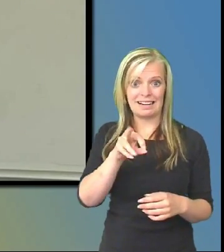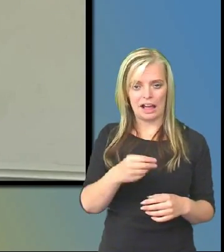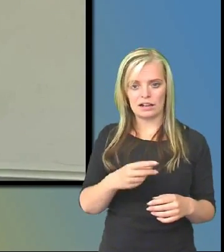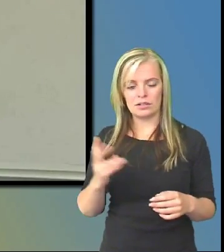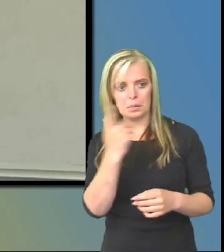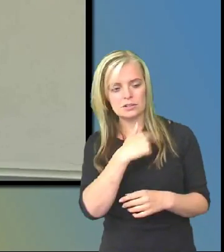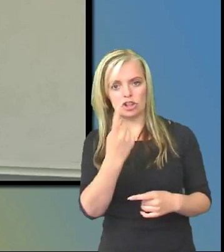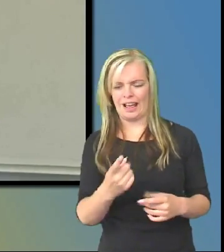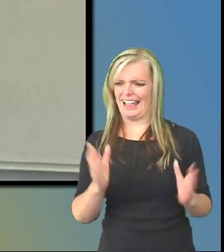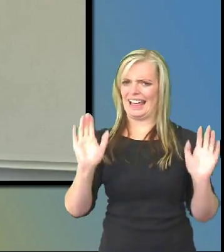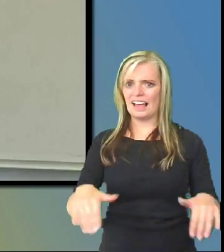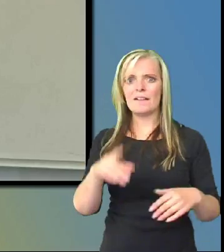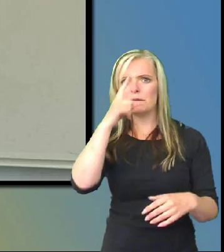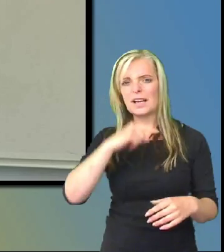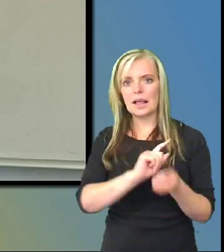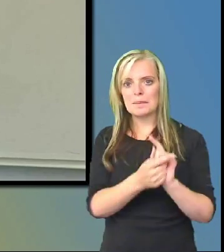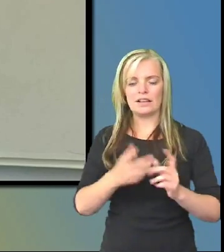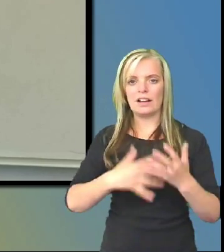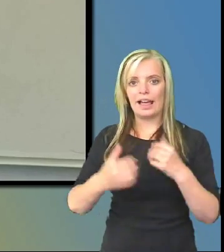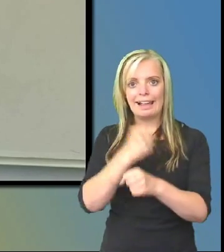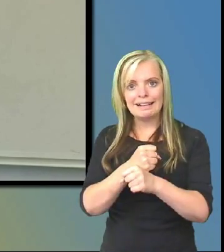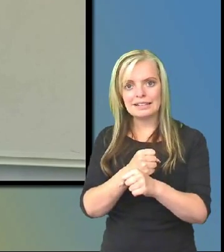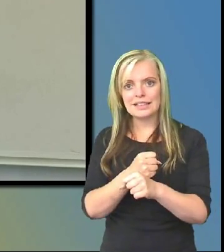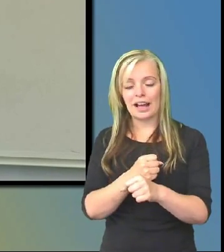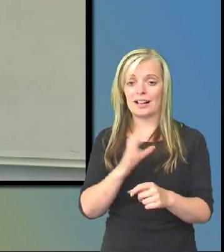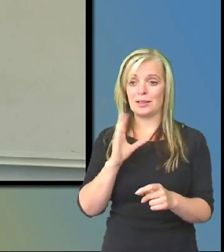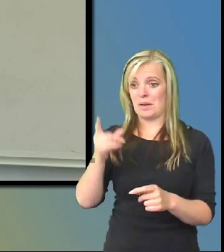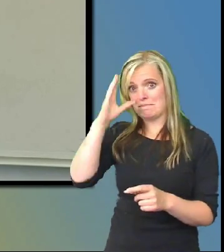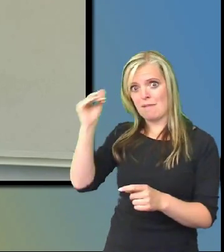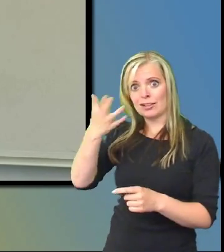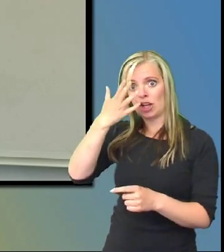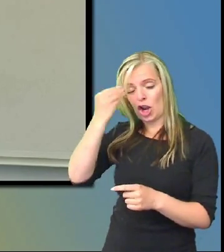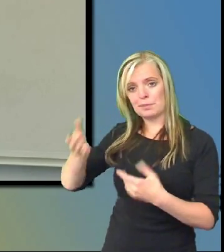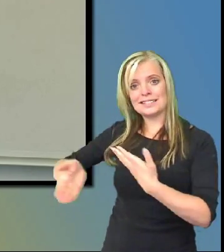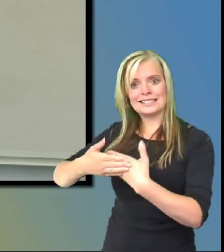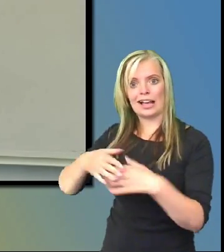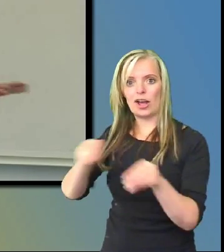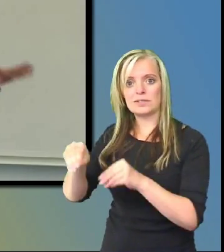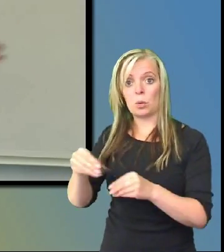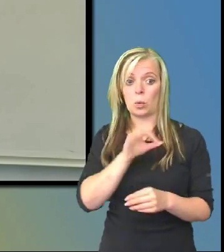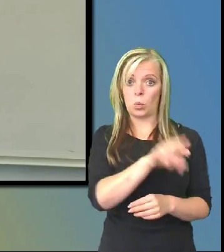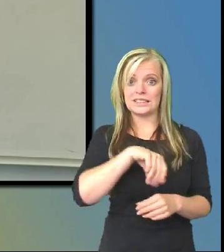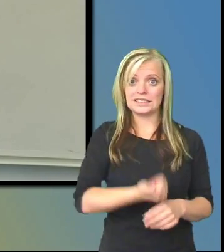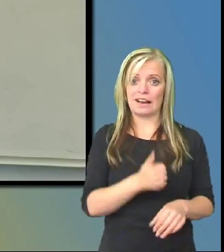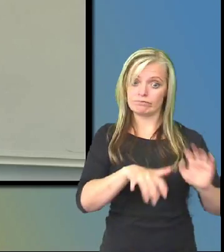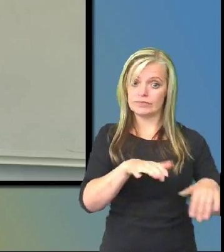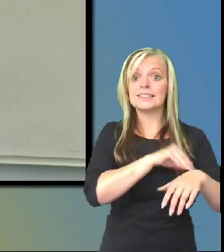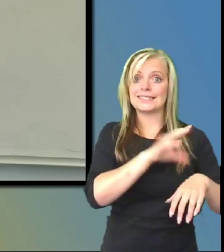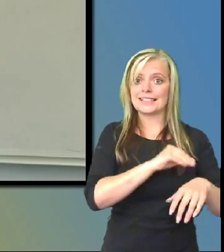kommer på engelska. Då hade han glömt slavöversättningen. Så hon satt och skrev på svenska. Och det som kom upp på skärmen. Var på engelska.